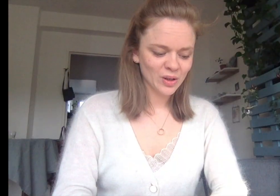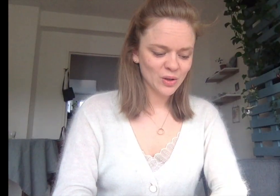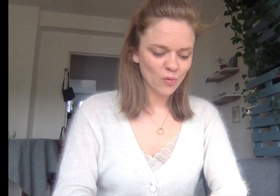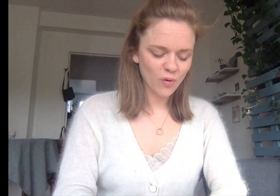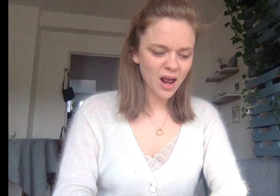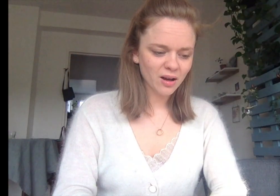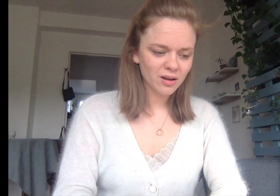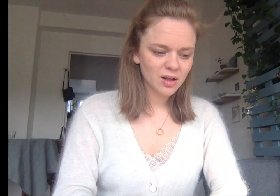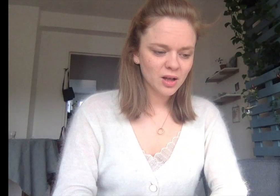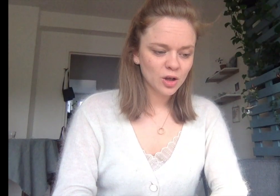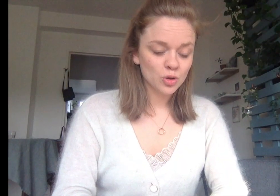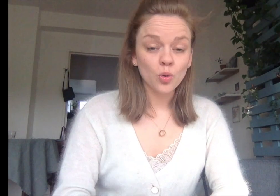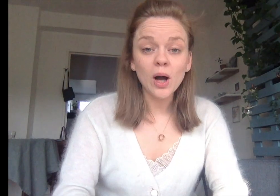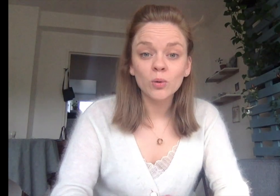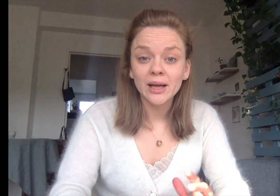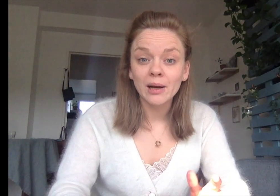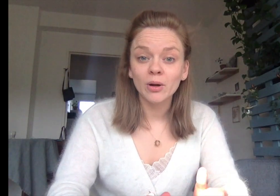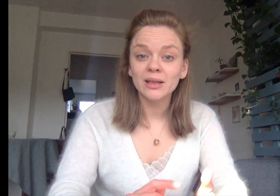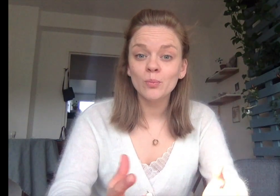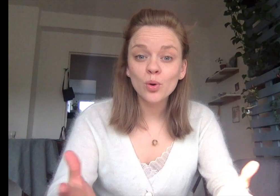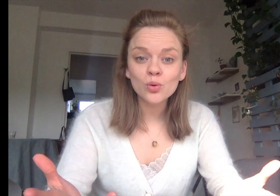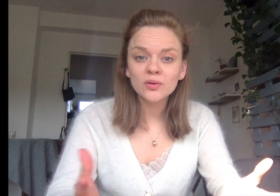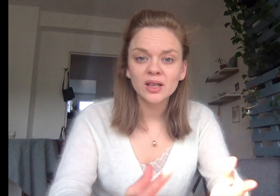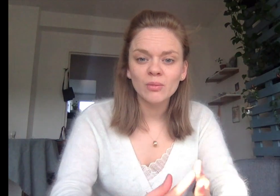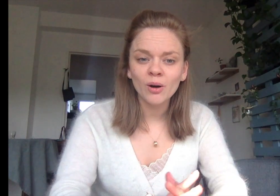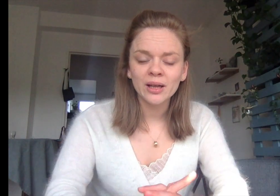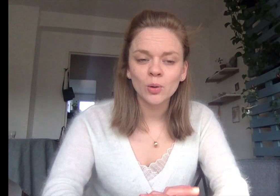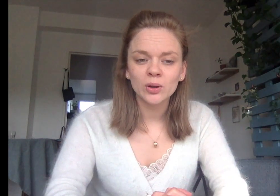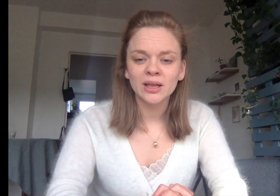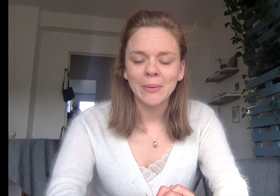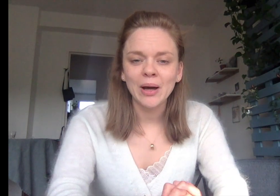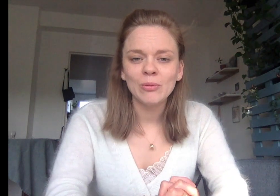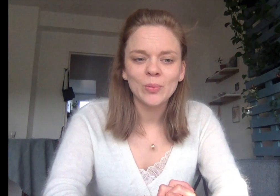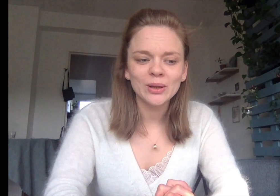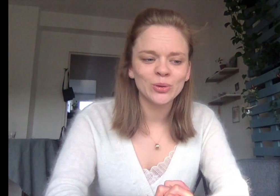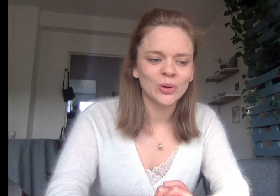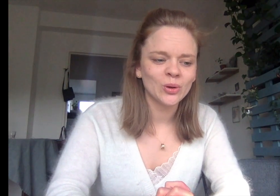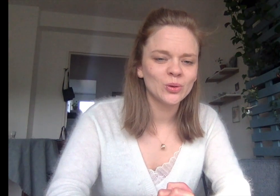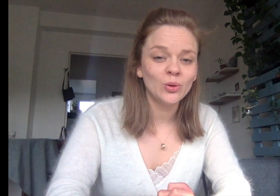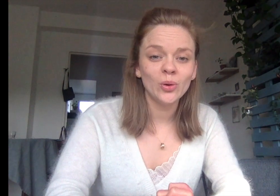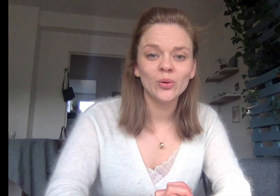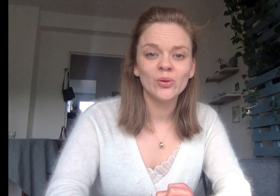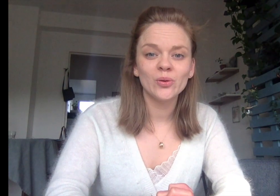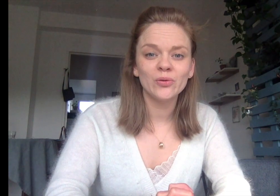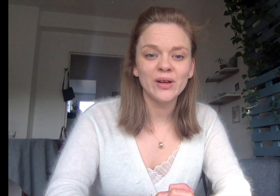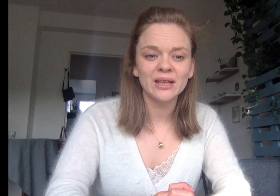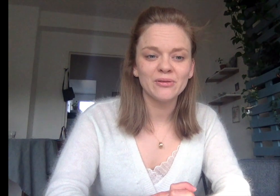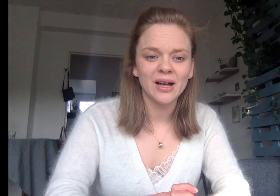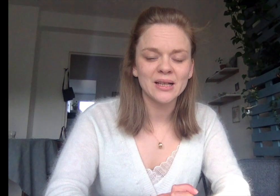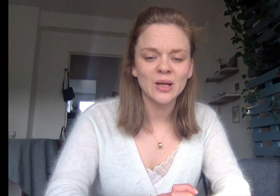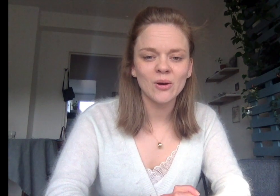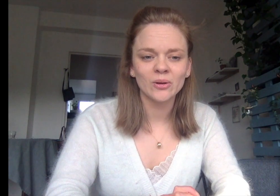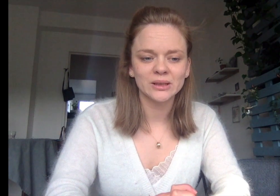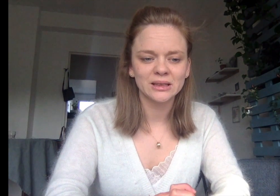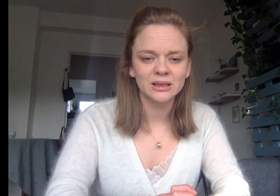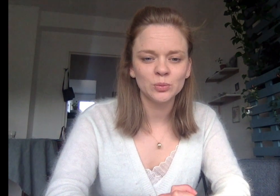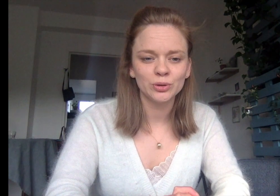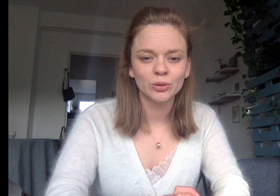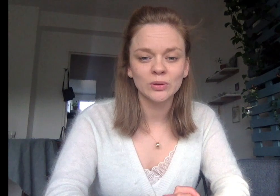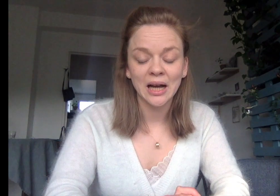Voilà ! Je crois qu'on a abordé beaucoup d'éléments et qu'on est capable maintenant de faire des phrases en langue des signes puisqu'on a